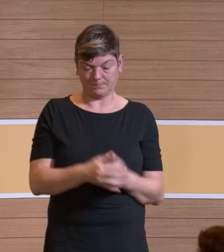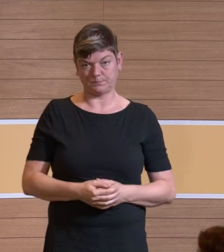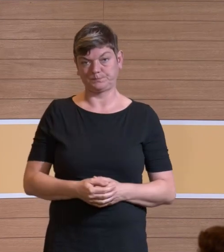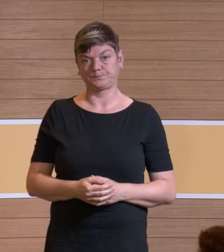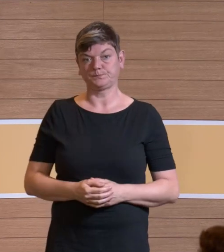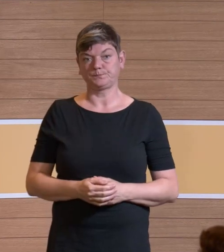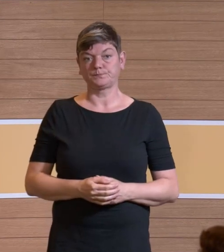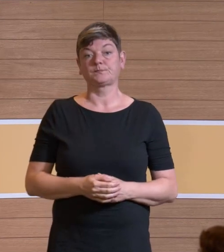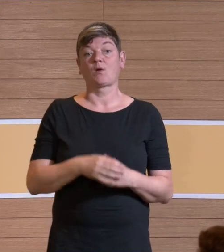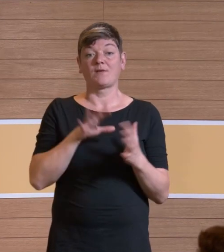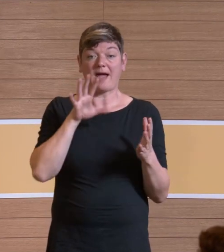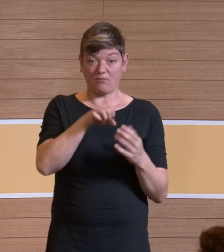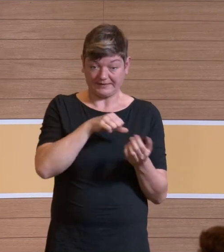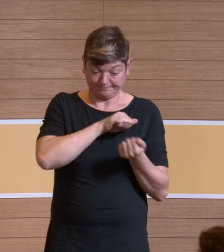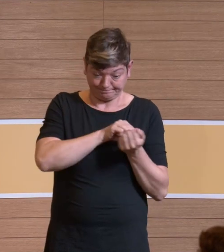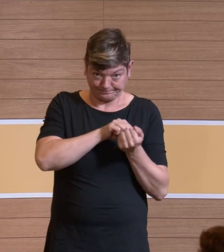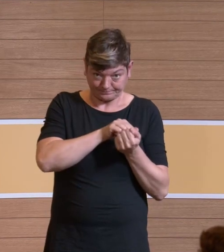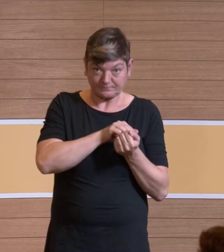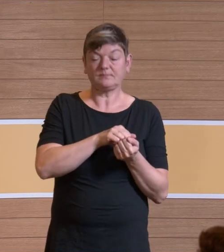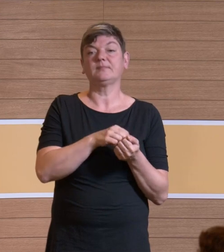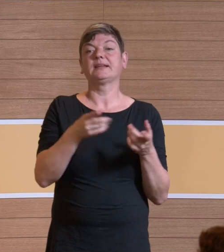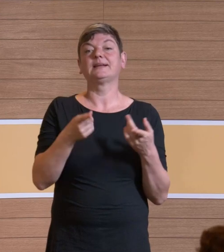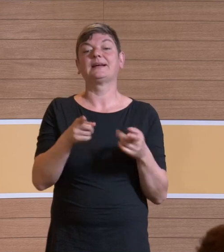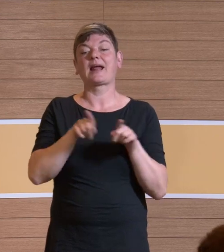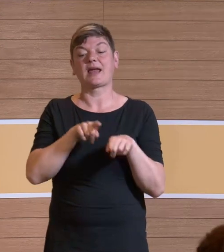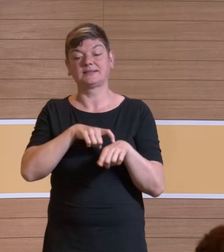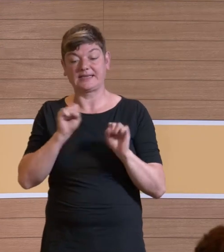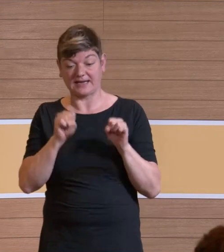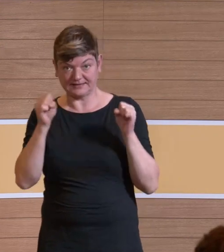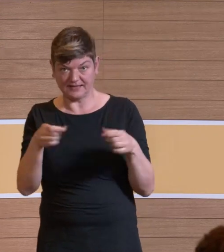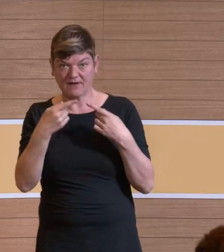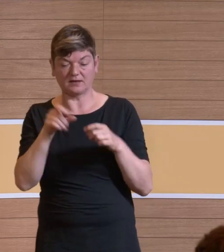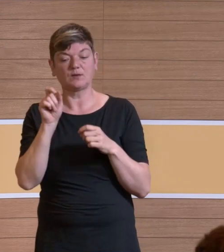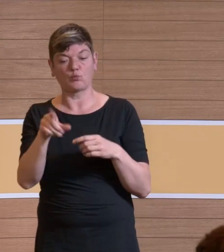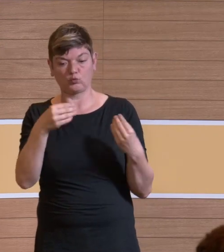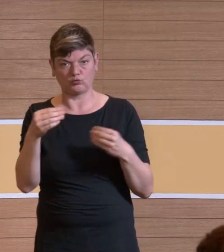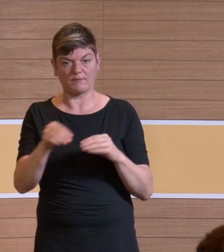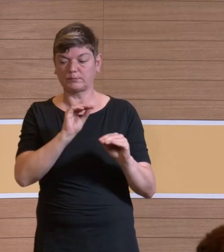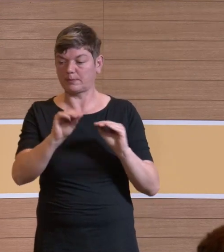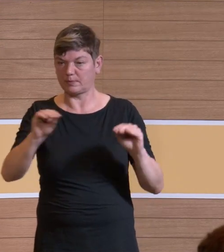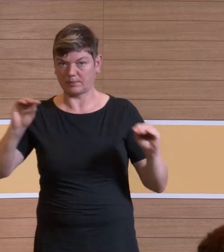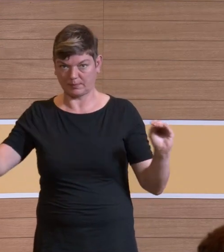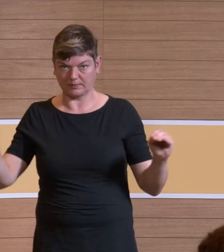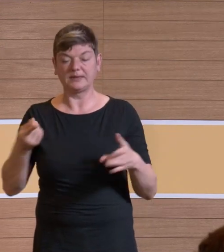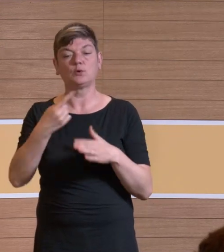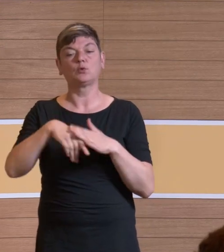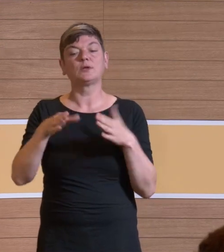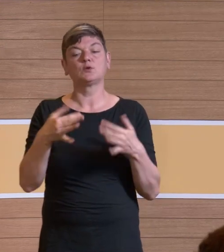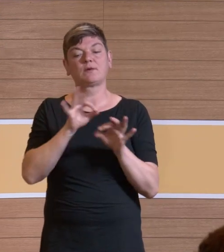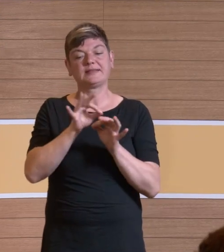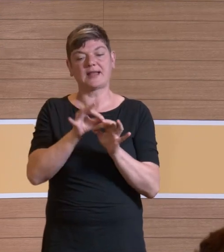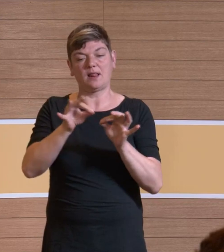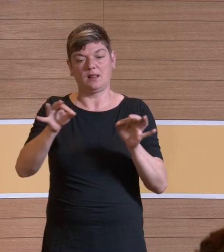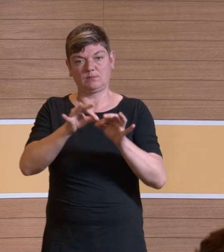Und während er das macht, aktiviert er andere Botenstoffe und dadurch Zellkaskaden.